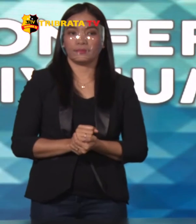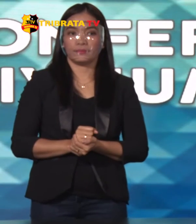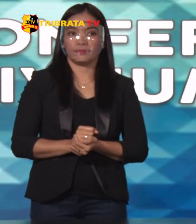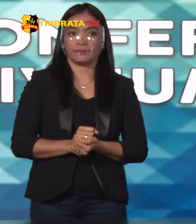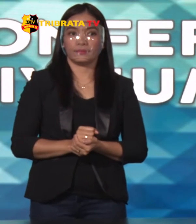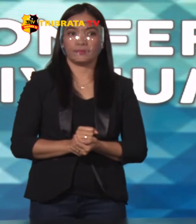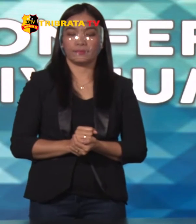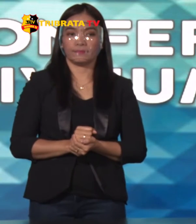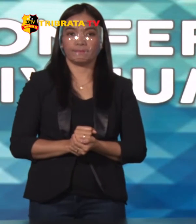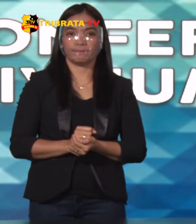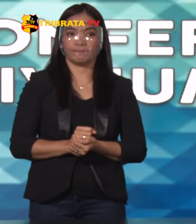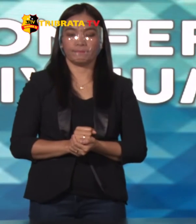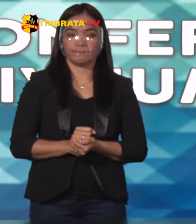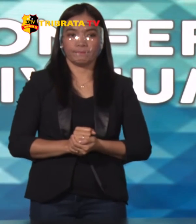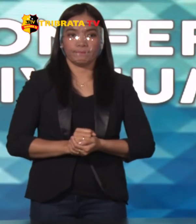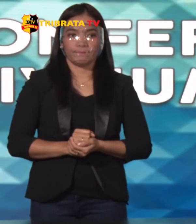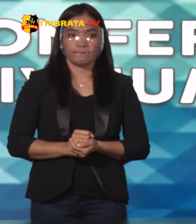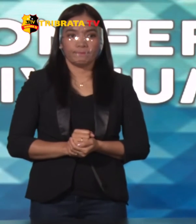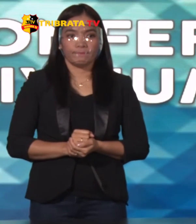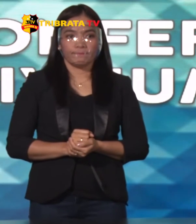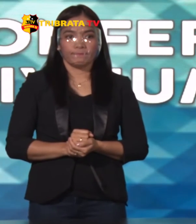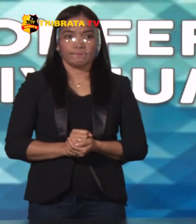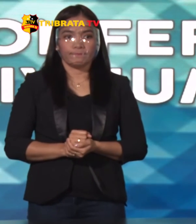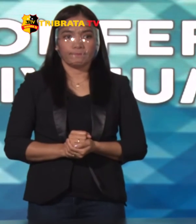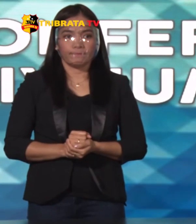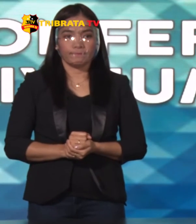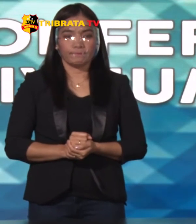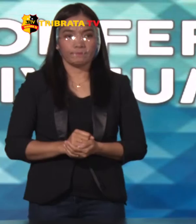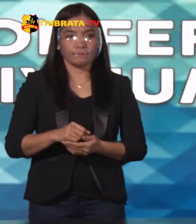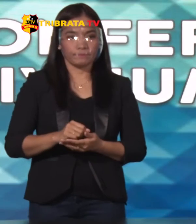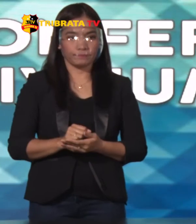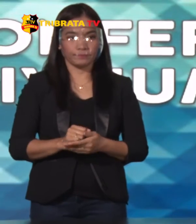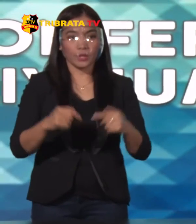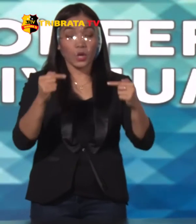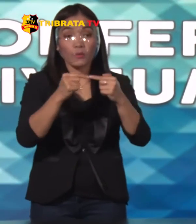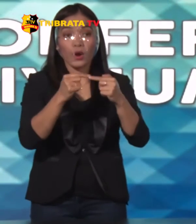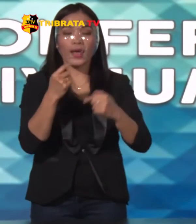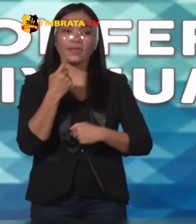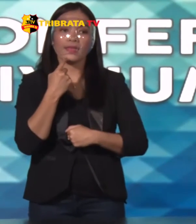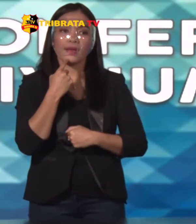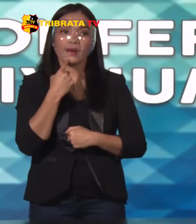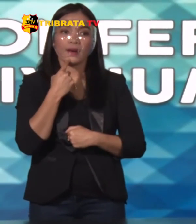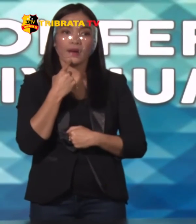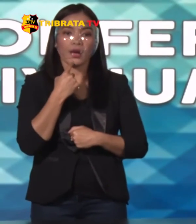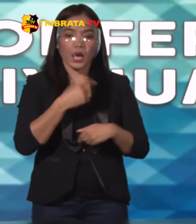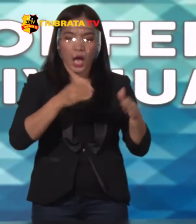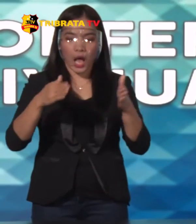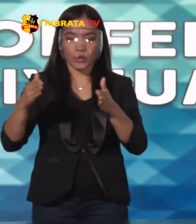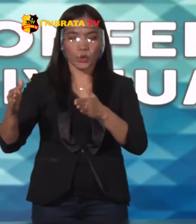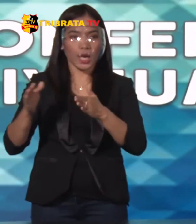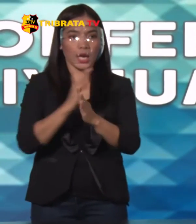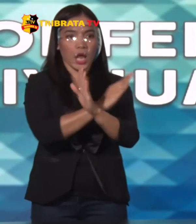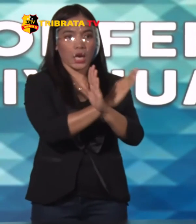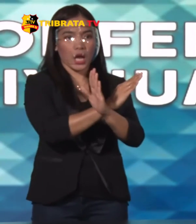Pak Ya Ya Michael Pak mau nanya sedikit Pak Terkait dengan Apa namanya Aturan larangan mudik Di